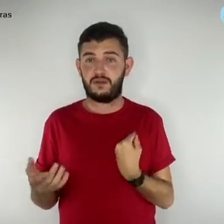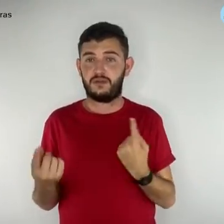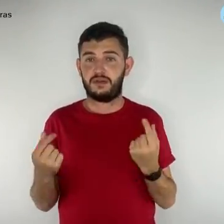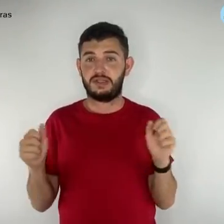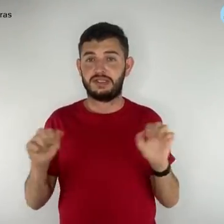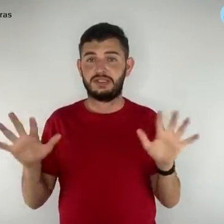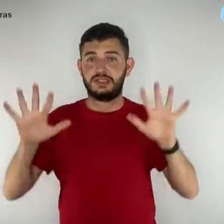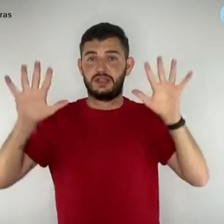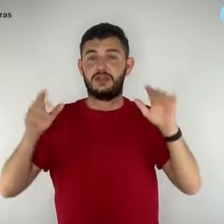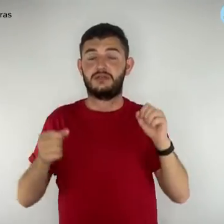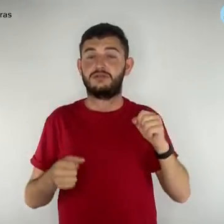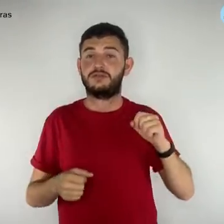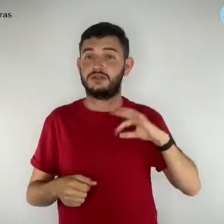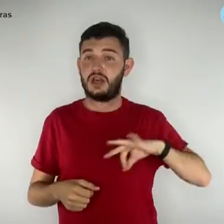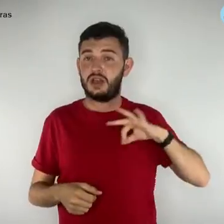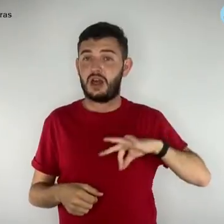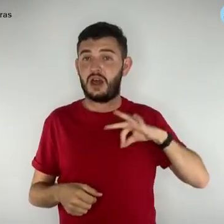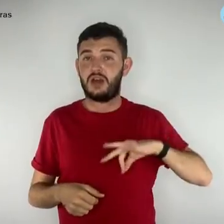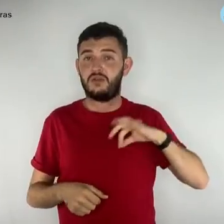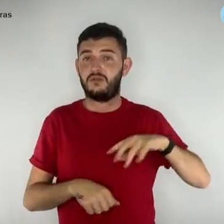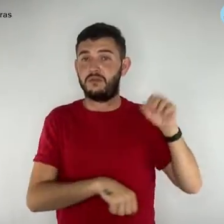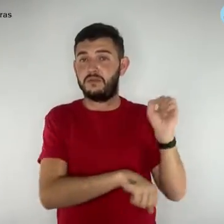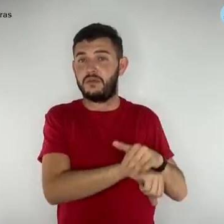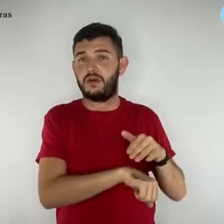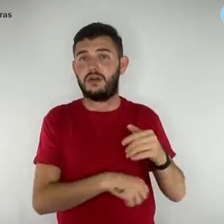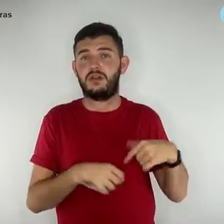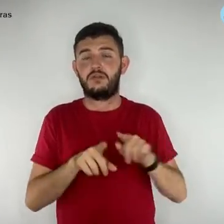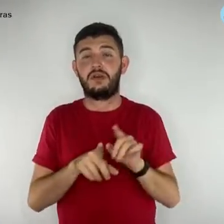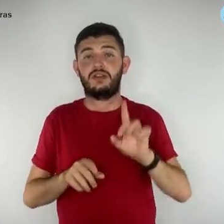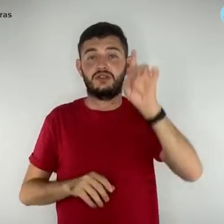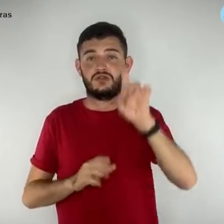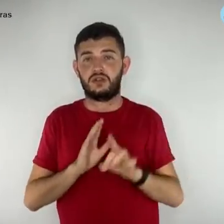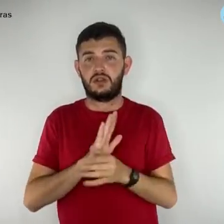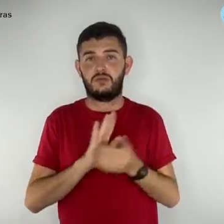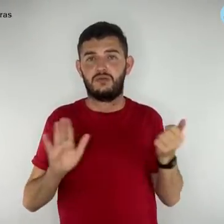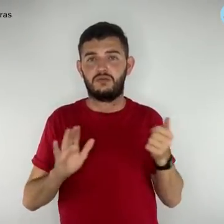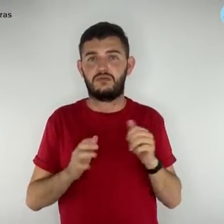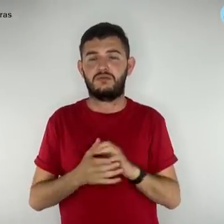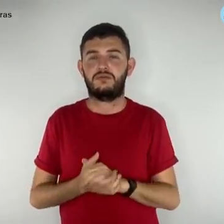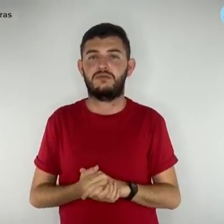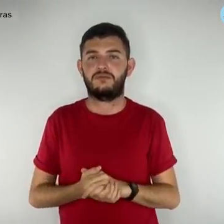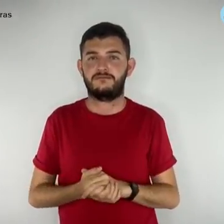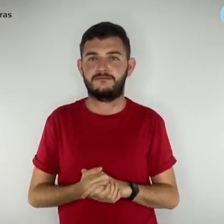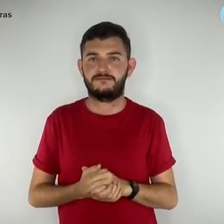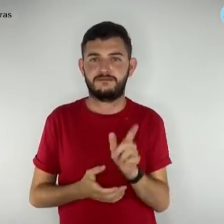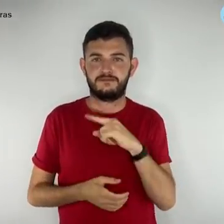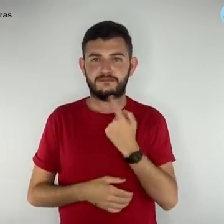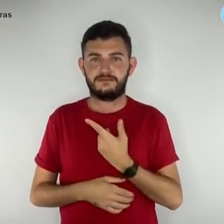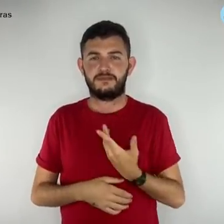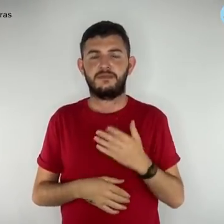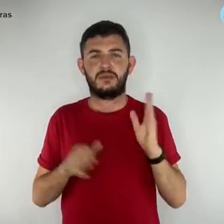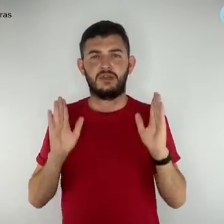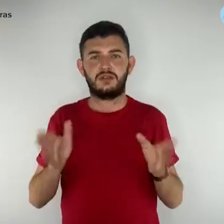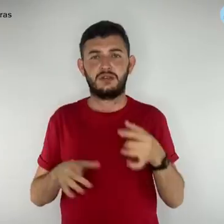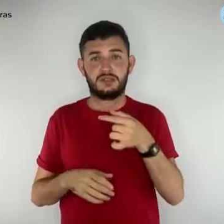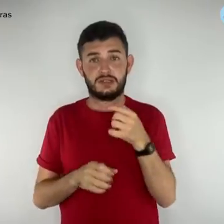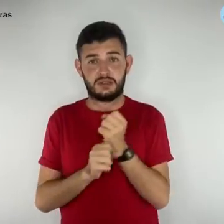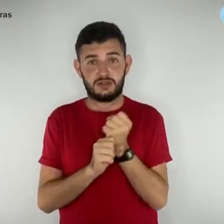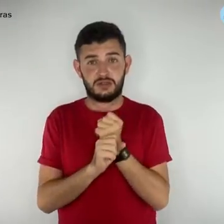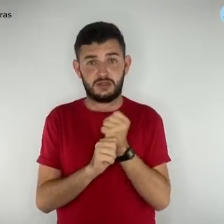desvalorização dos salários e retirada de direitos. Estamos há sete anos sem